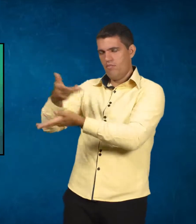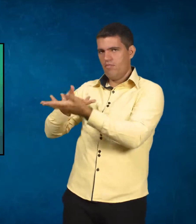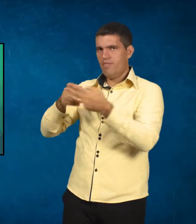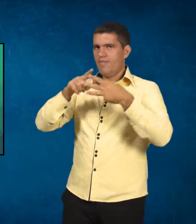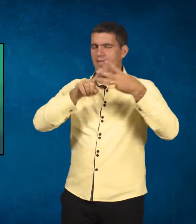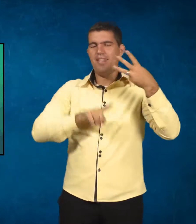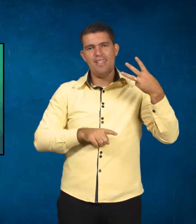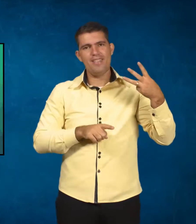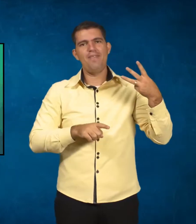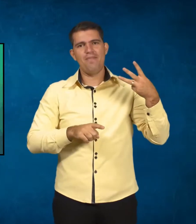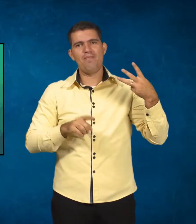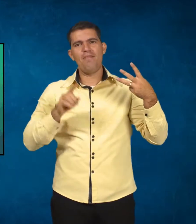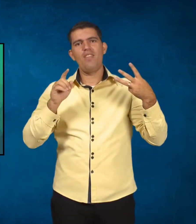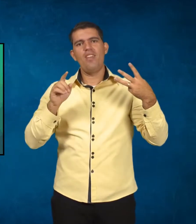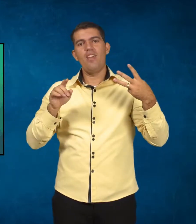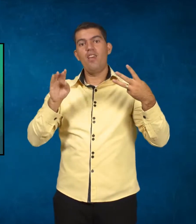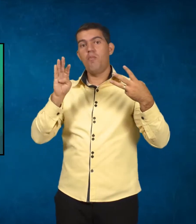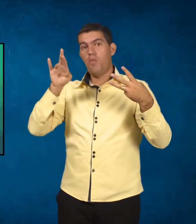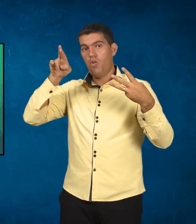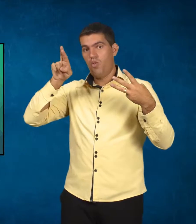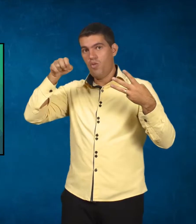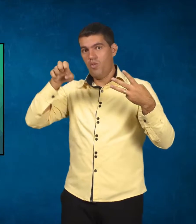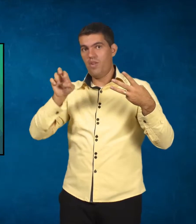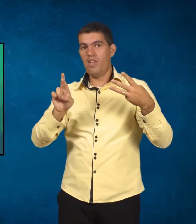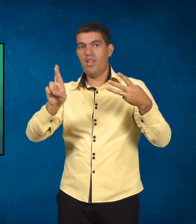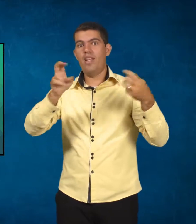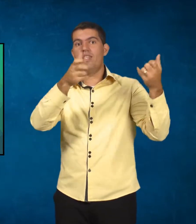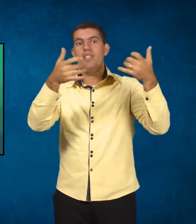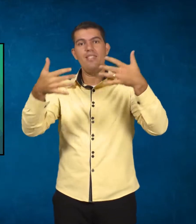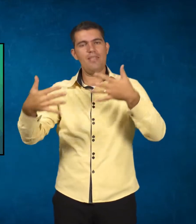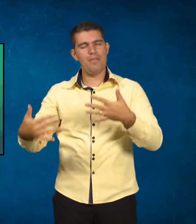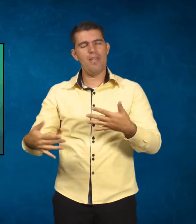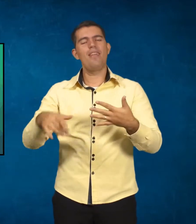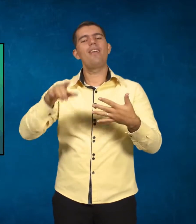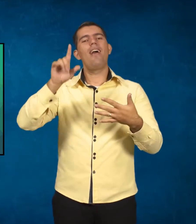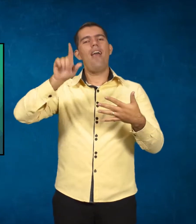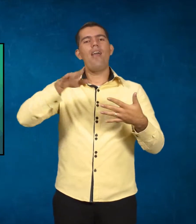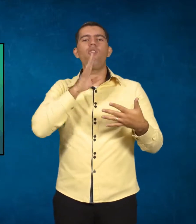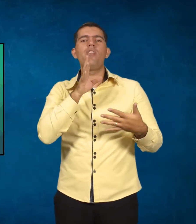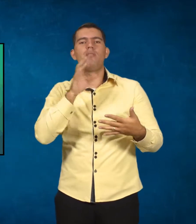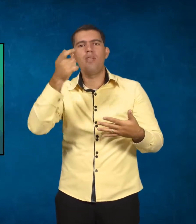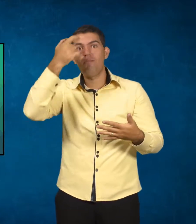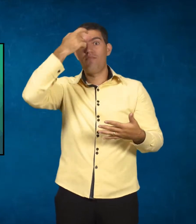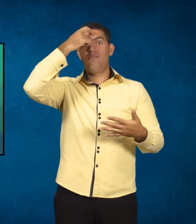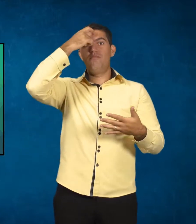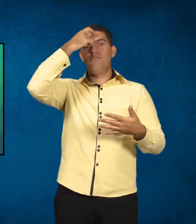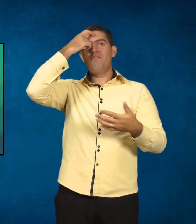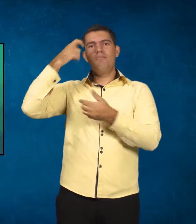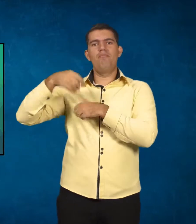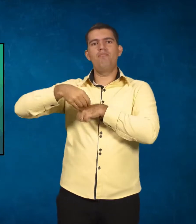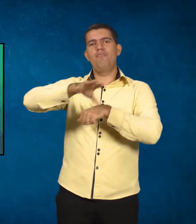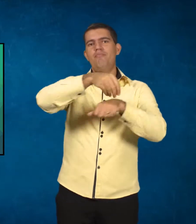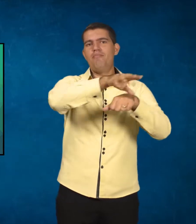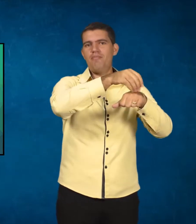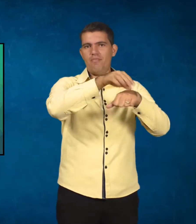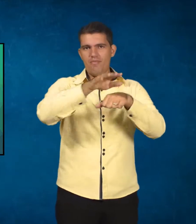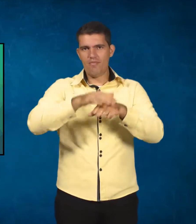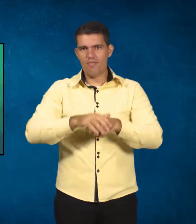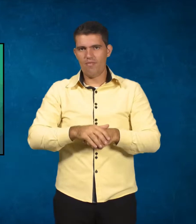três elementos sobre o conhecimento intelectual do qual o Brunner fala para nós. Na visão